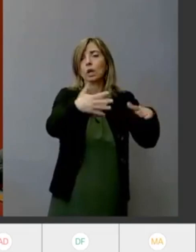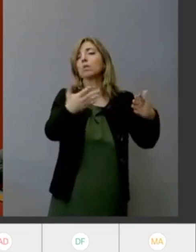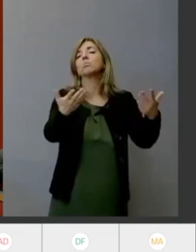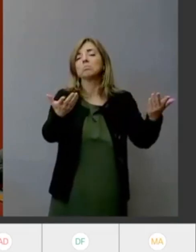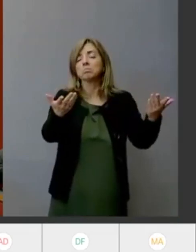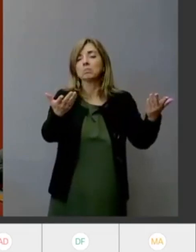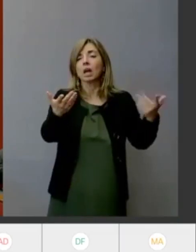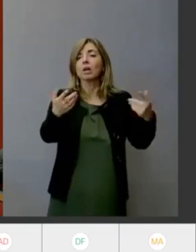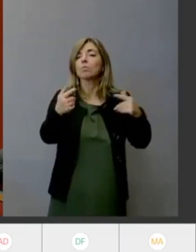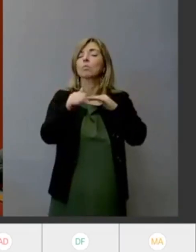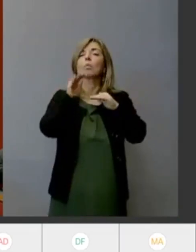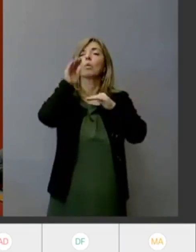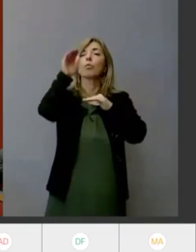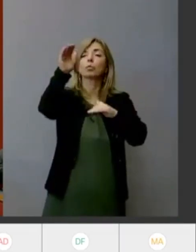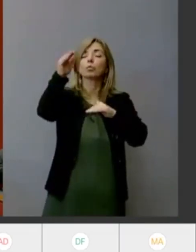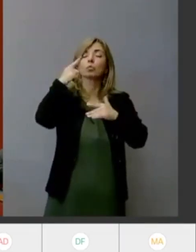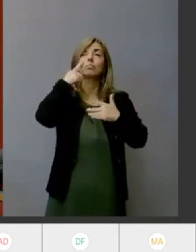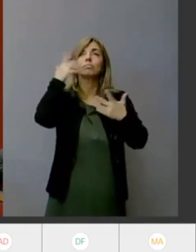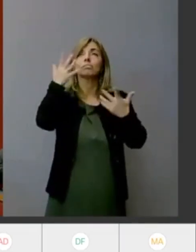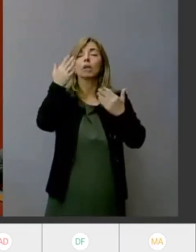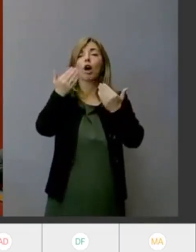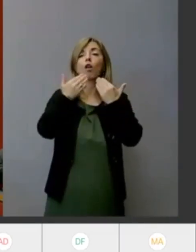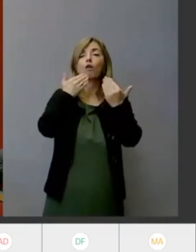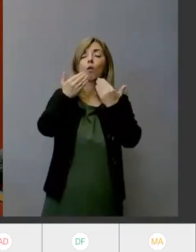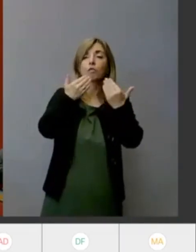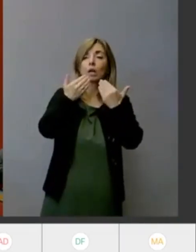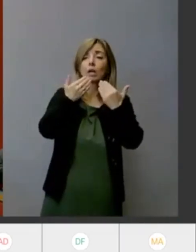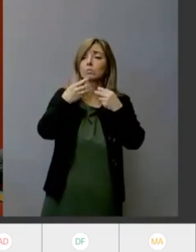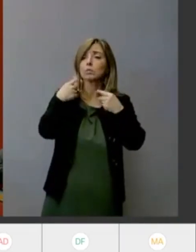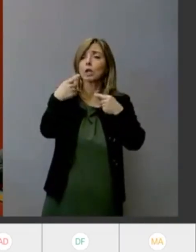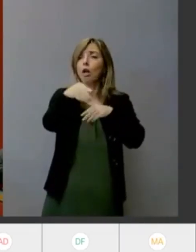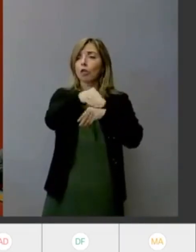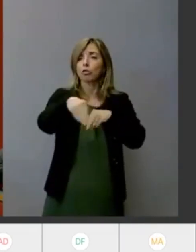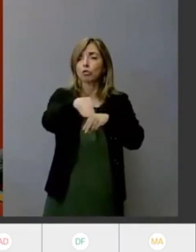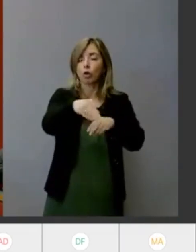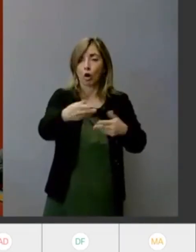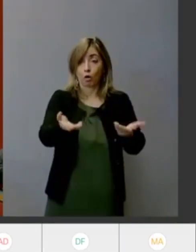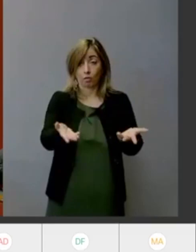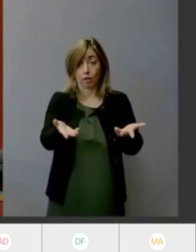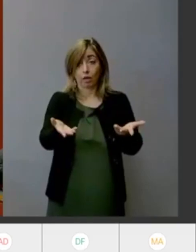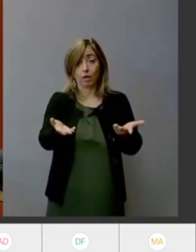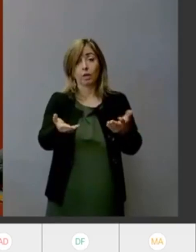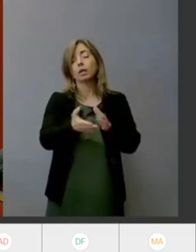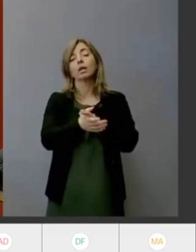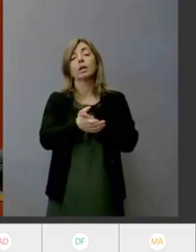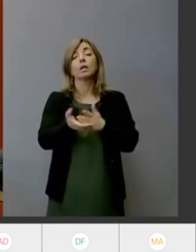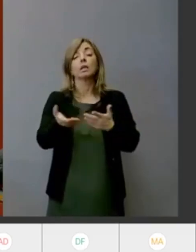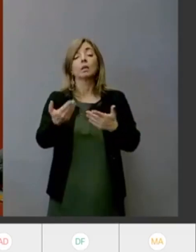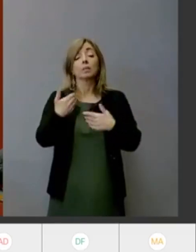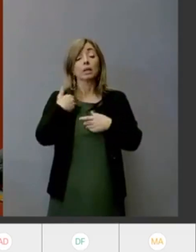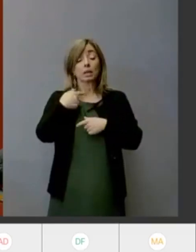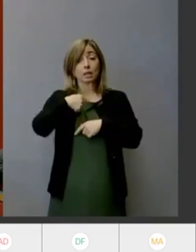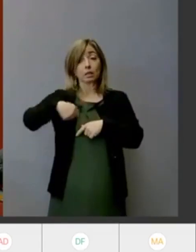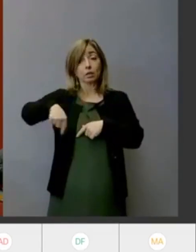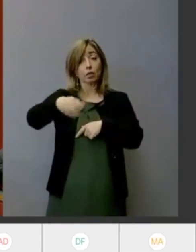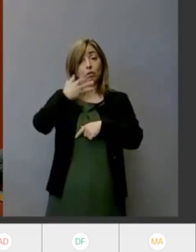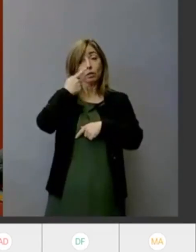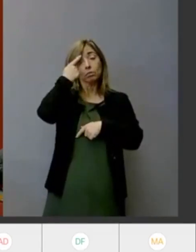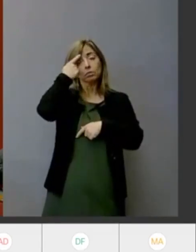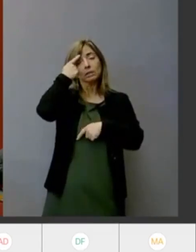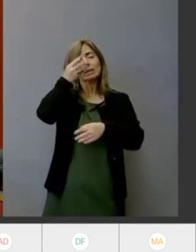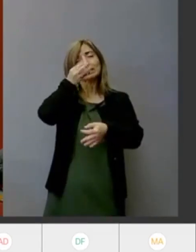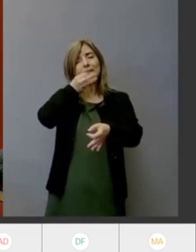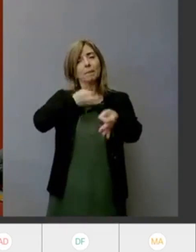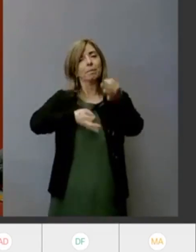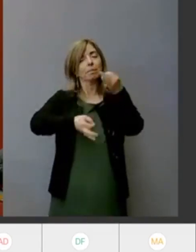conferenze ma soprattutto secondo noi come aspetto di maggiore rilevanza vorremmo spiegazioni plausibili sul come si possa